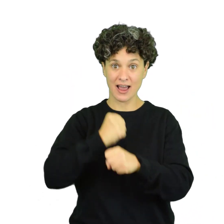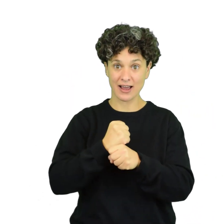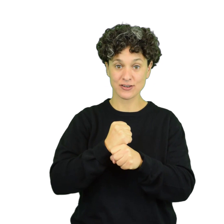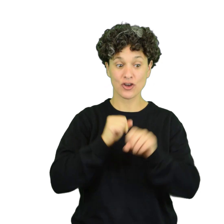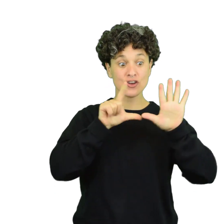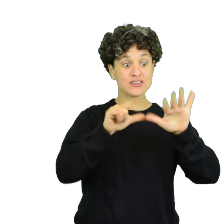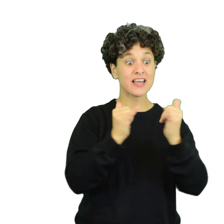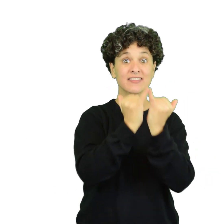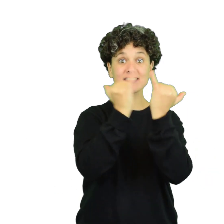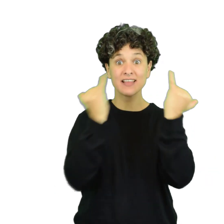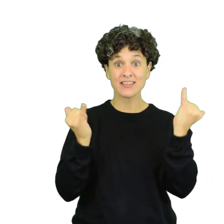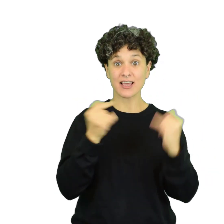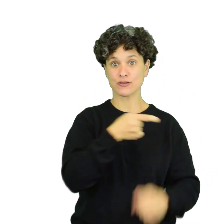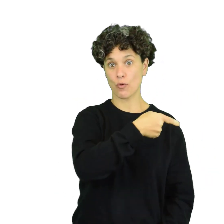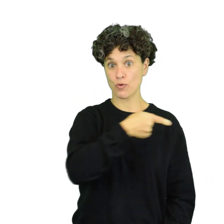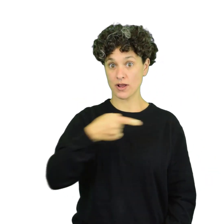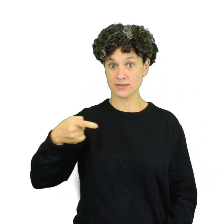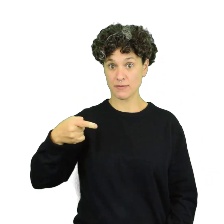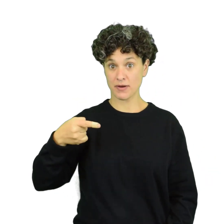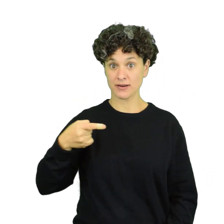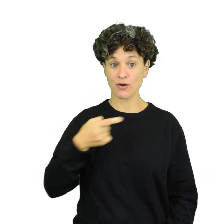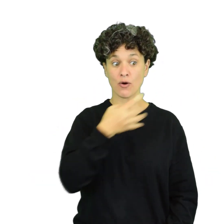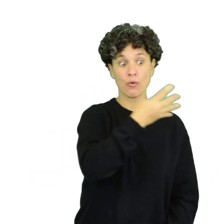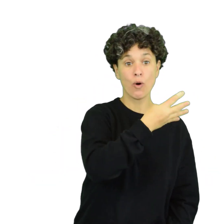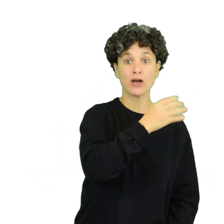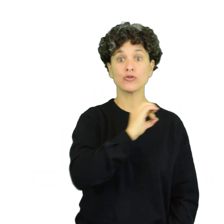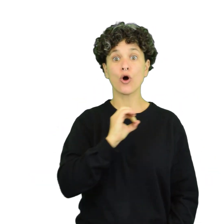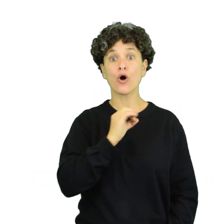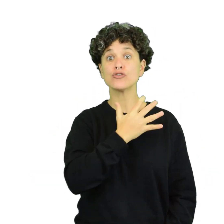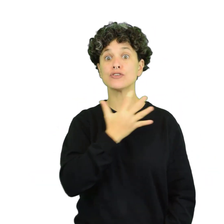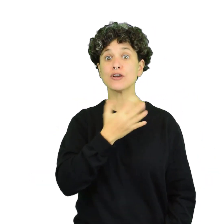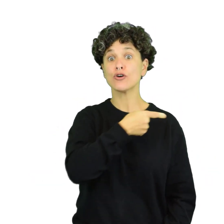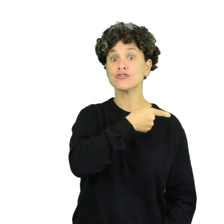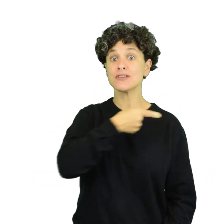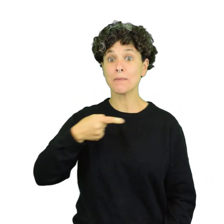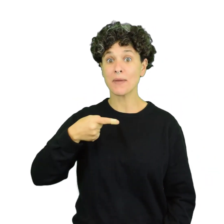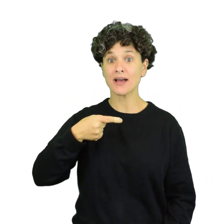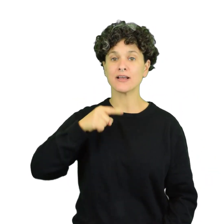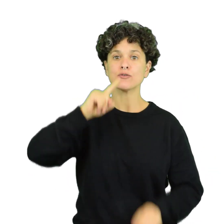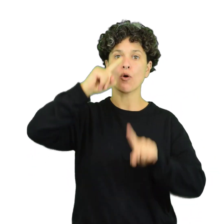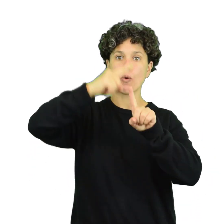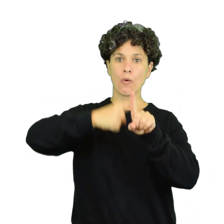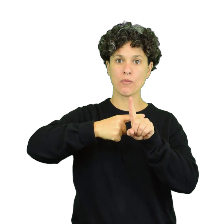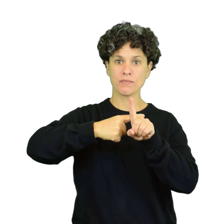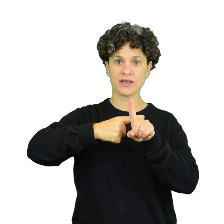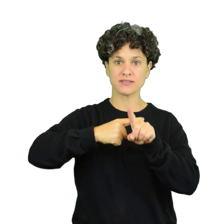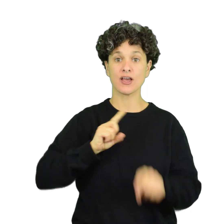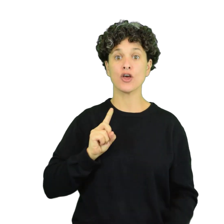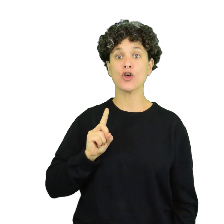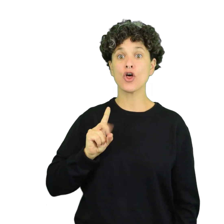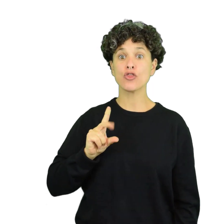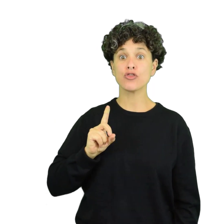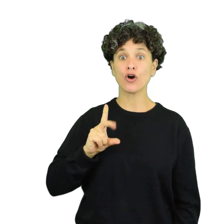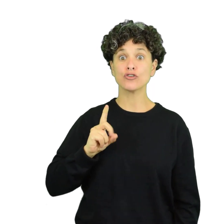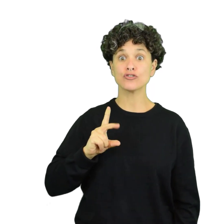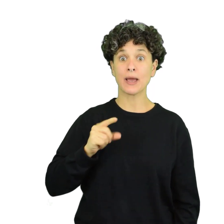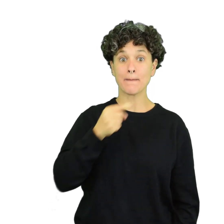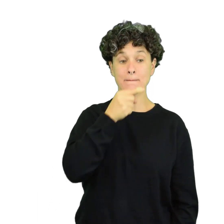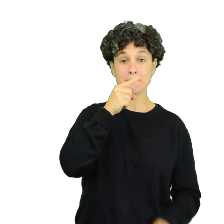a una semana. 4 o 5 semanas igual a un mes. 12 meses igual a un año.